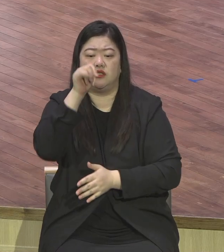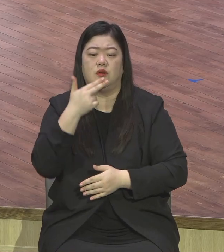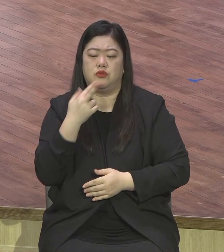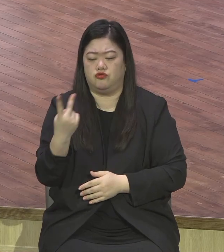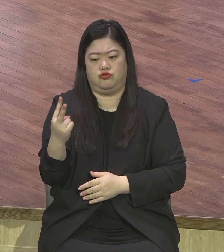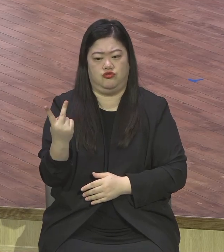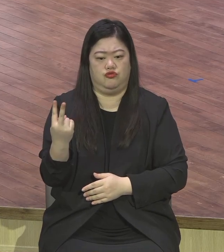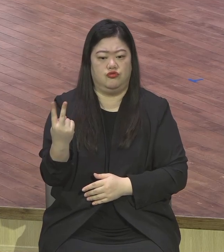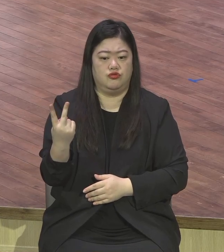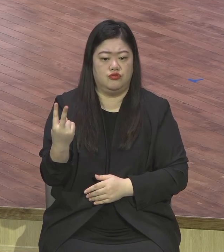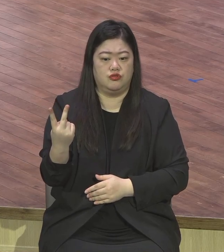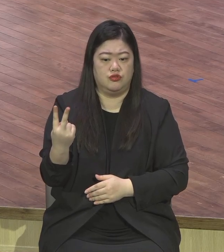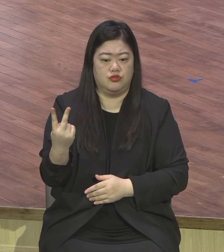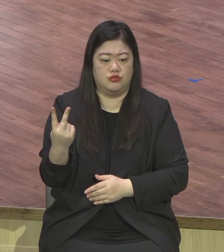예수 의식밖에 없어요.